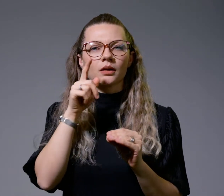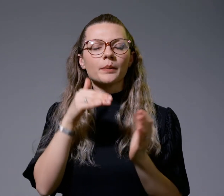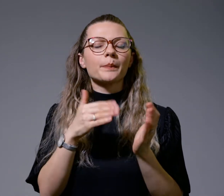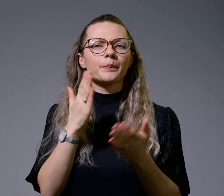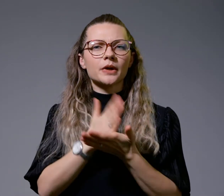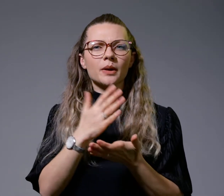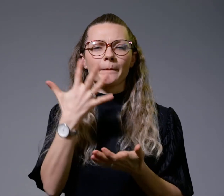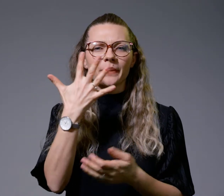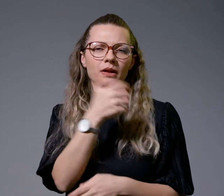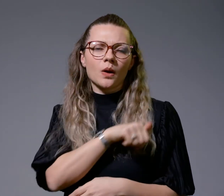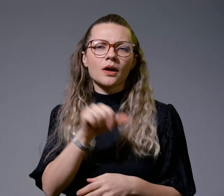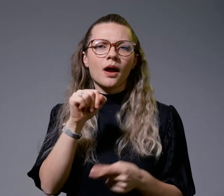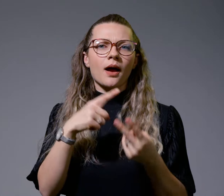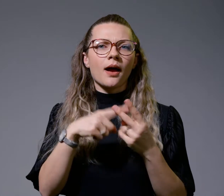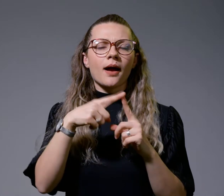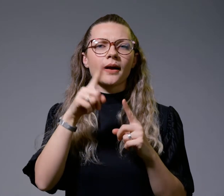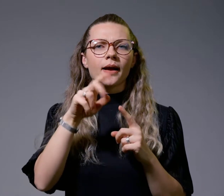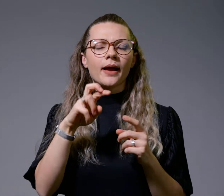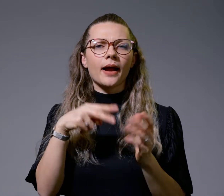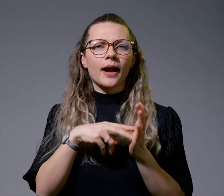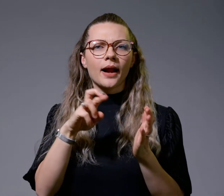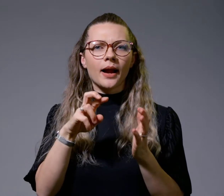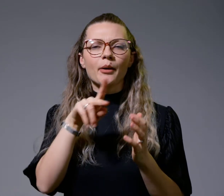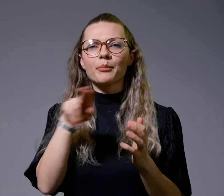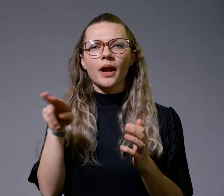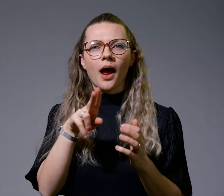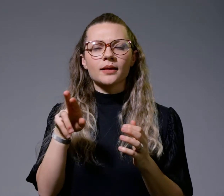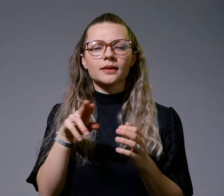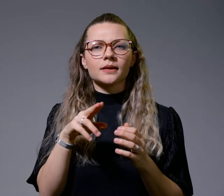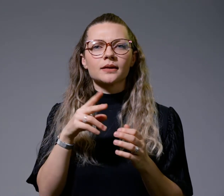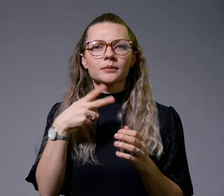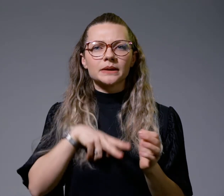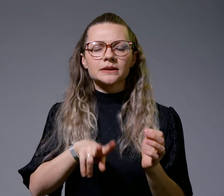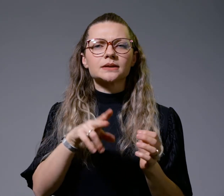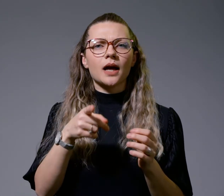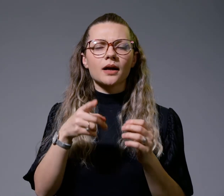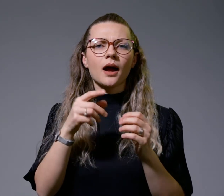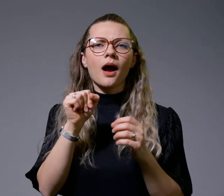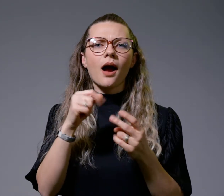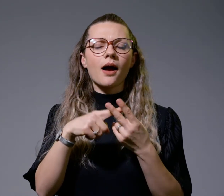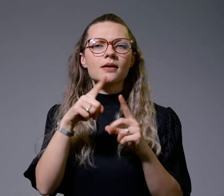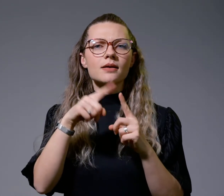Анјеле, брат-близнак на Анја, од фамилијата Сирмевци, во село Старавина.